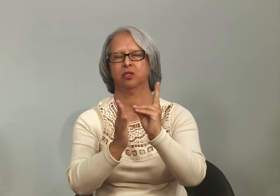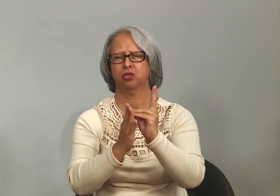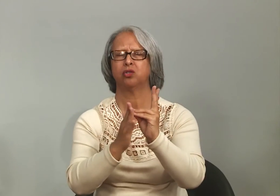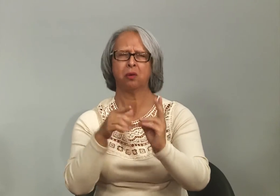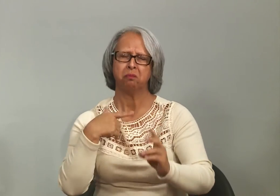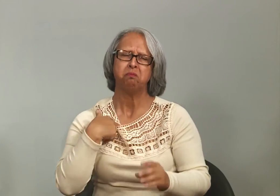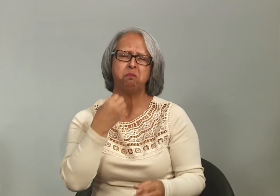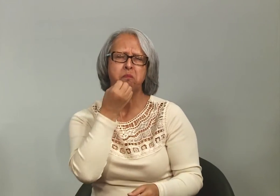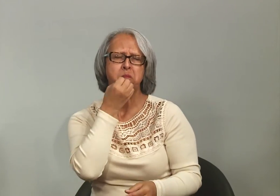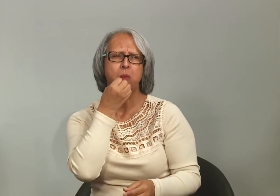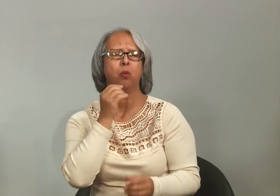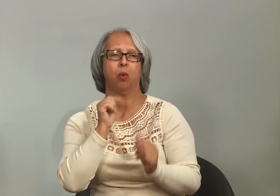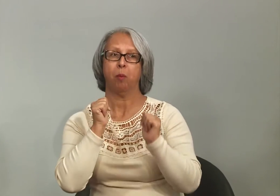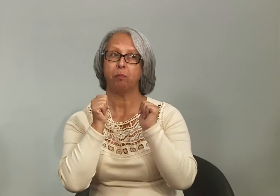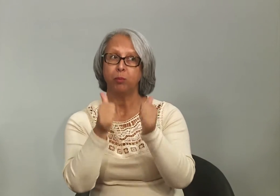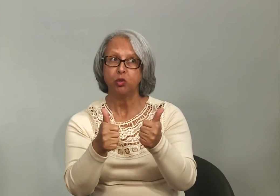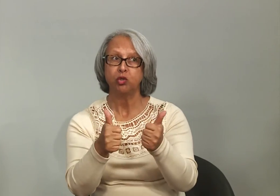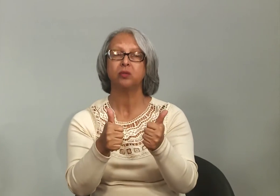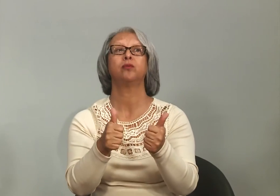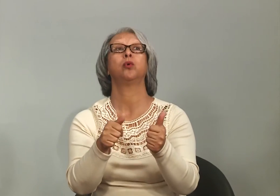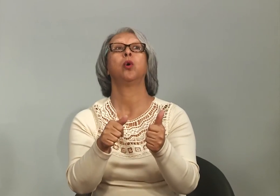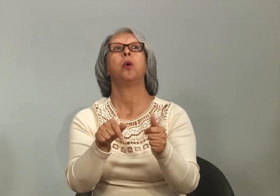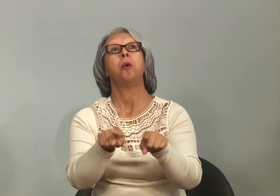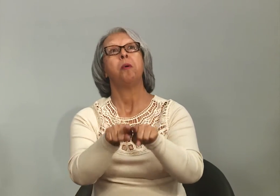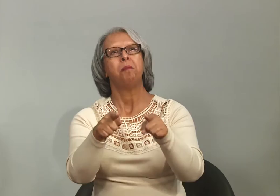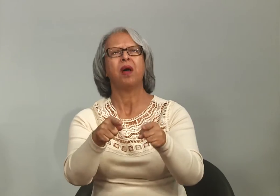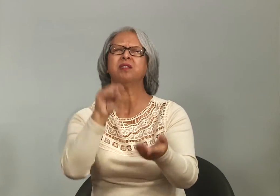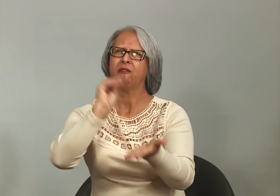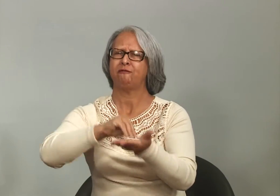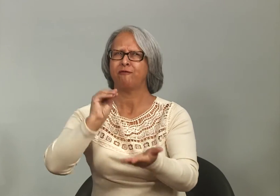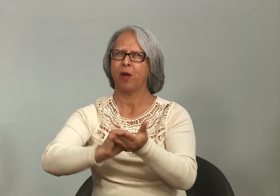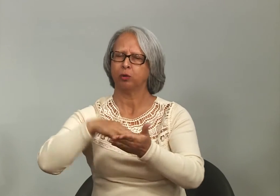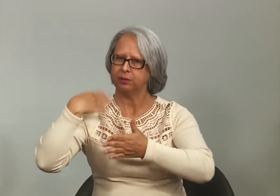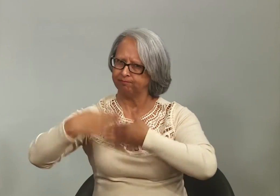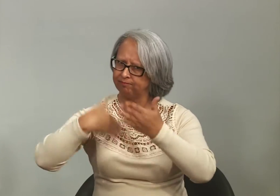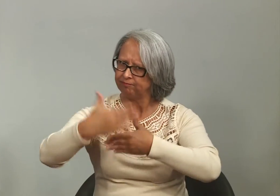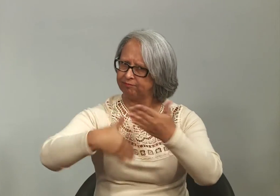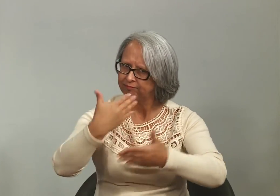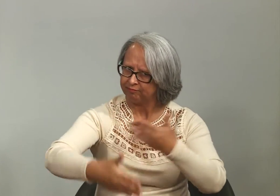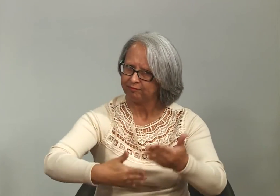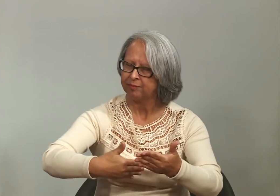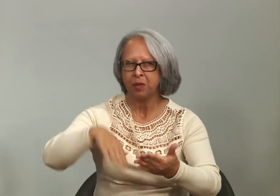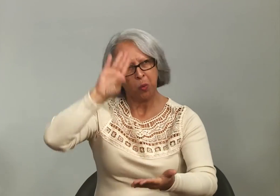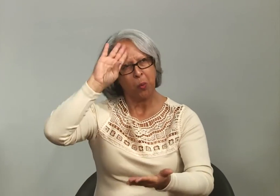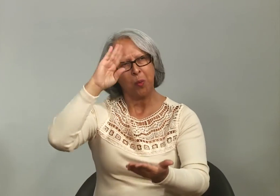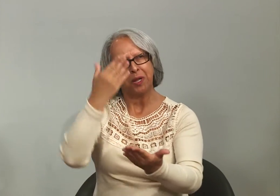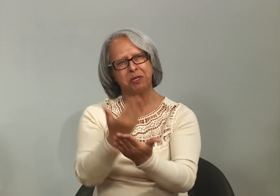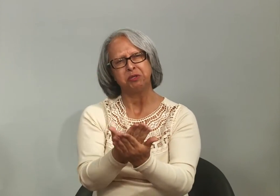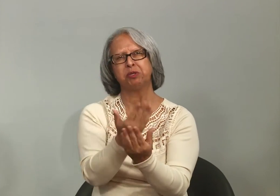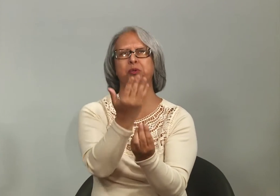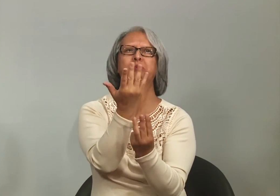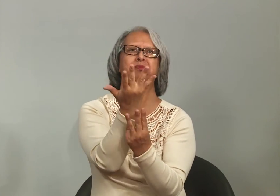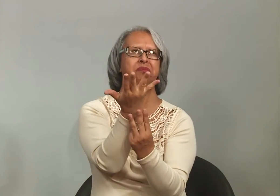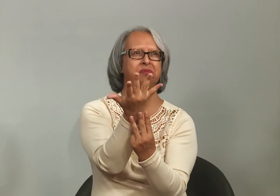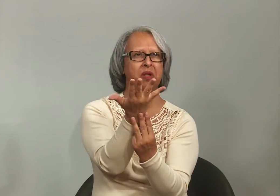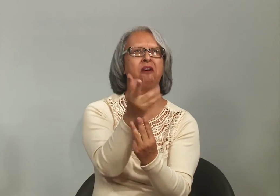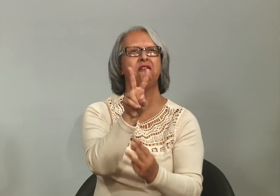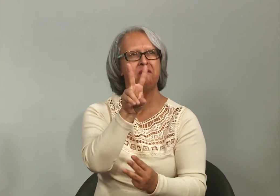nas escolas indígenas. E eu acho que é um resultado bem positivo, mas com certeza ainda falta um bom caminho. Mas eu acredito que a